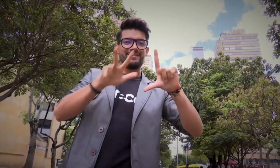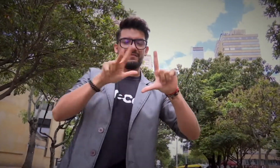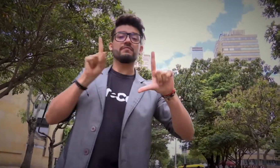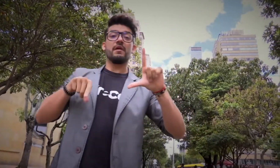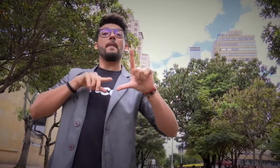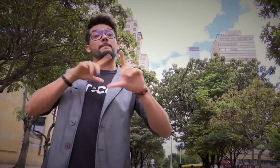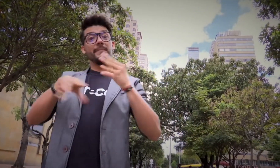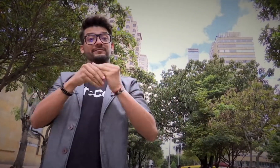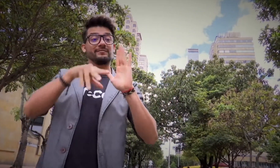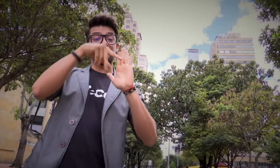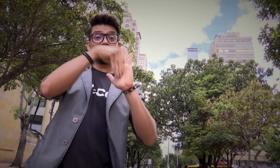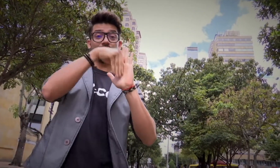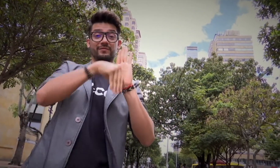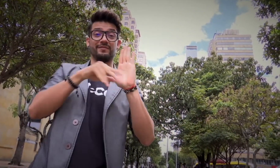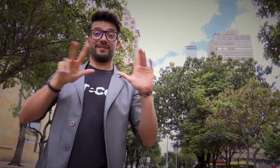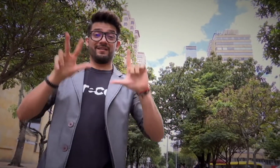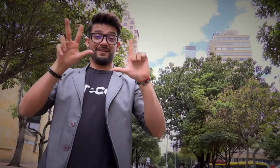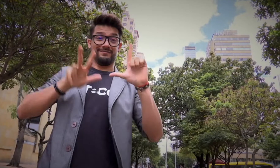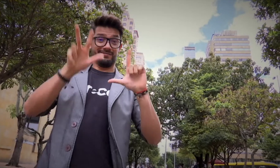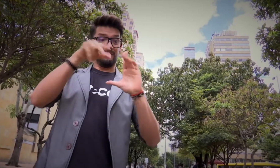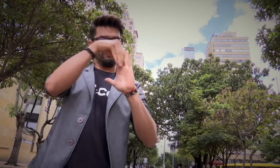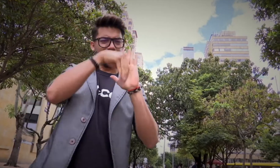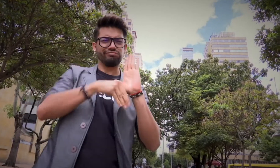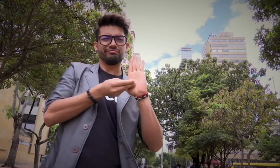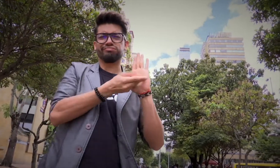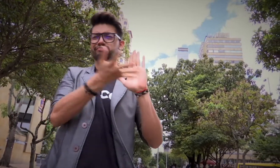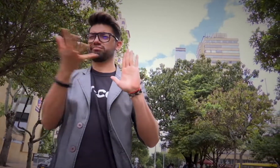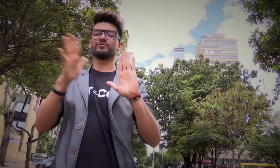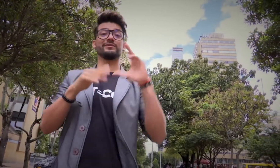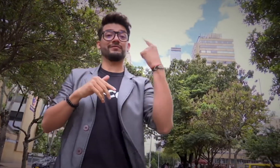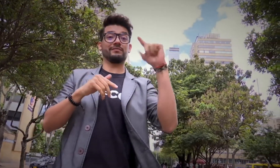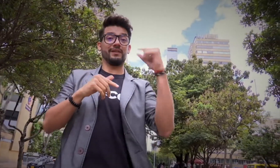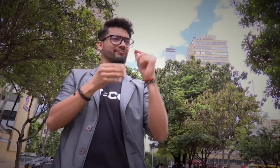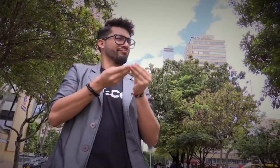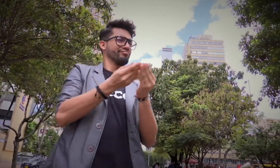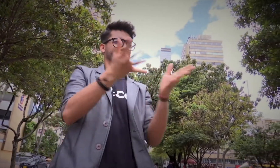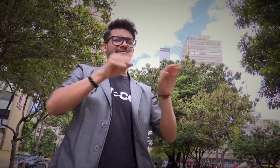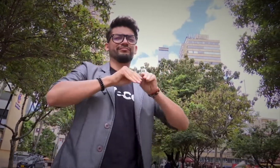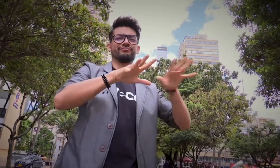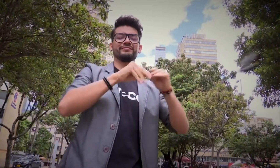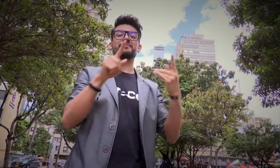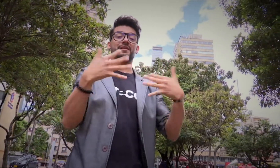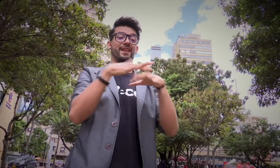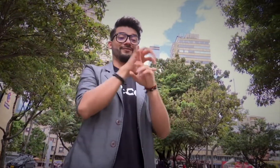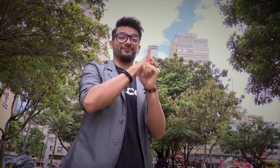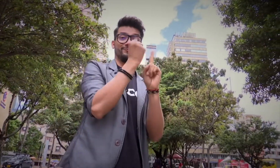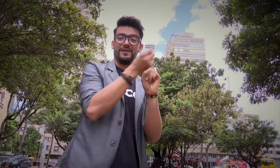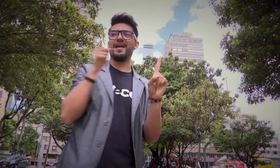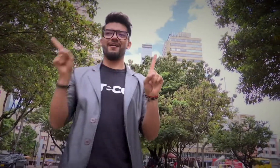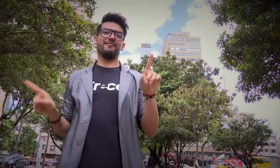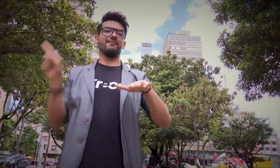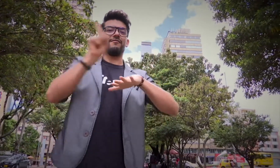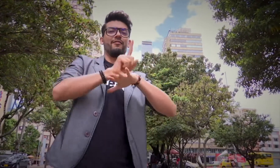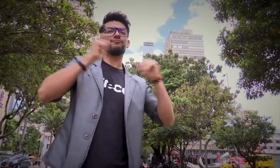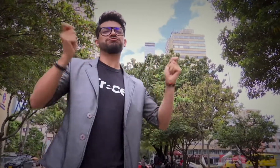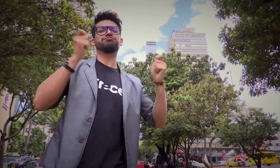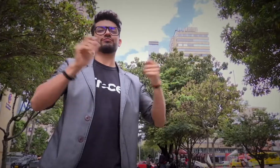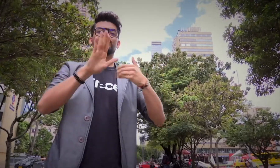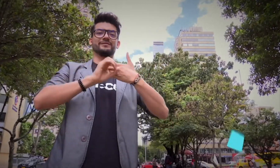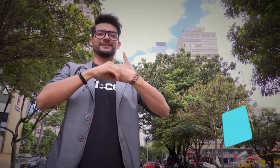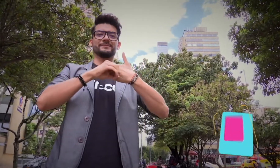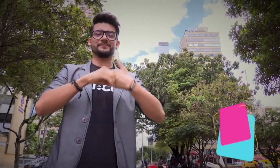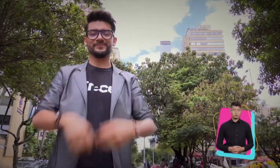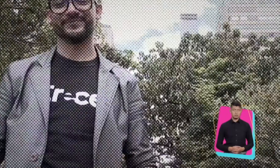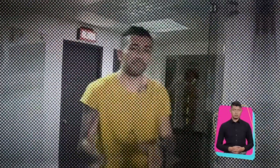exclusivo para las plataformas digitales de nuestro canal. A lo mejor ya lo han visto. Adicionalmente es un influencer muy